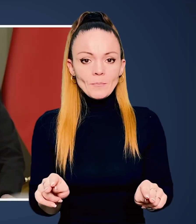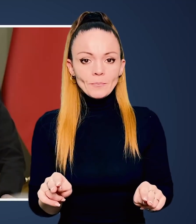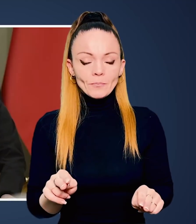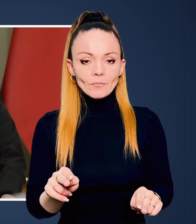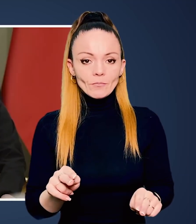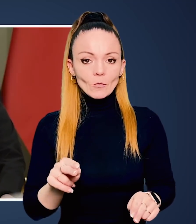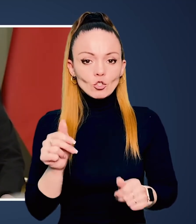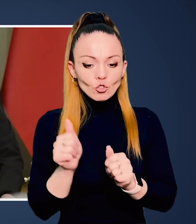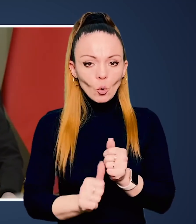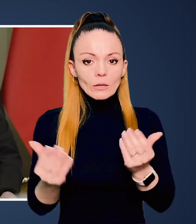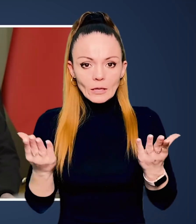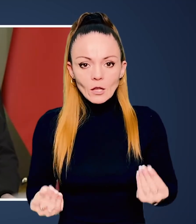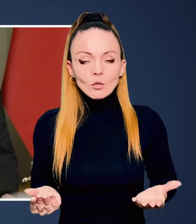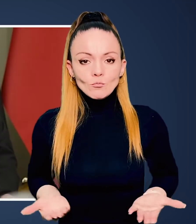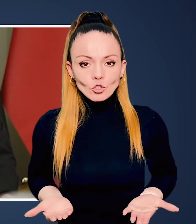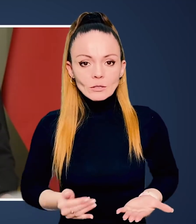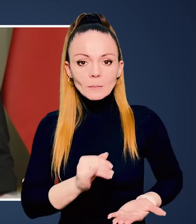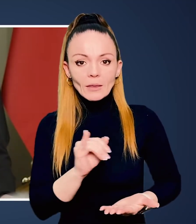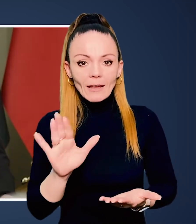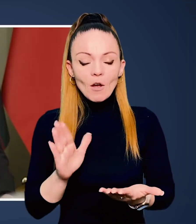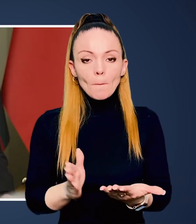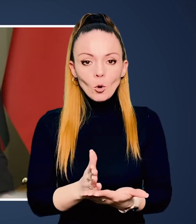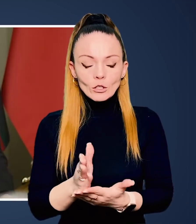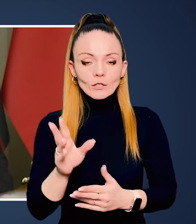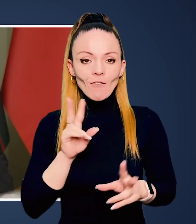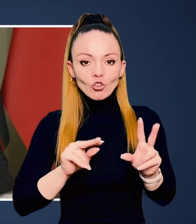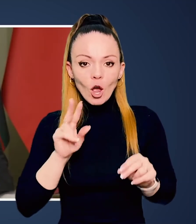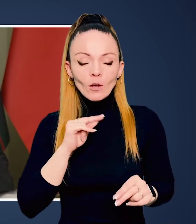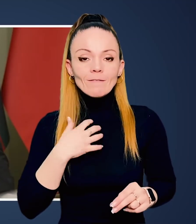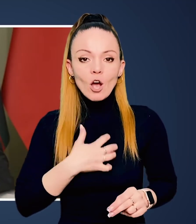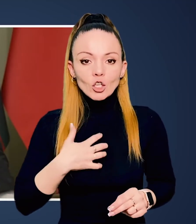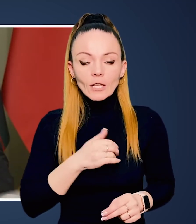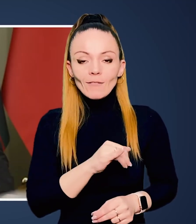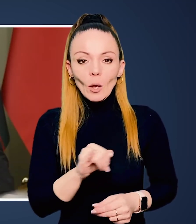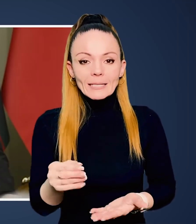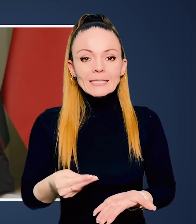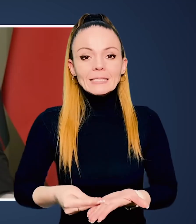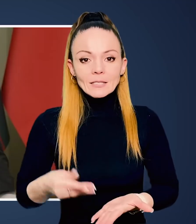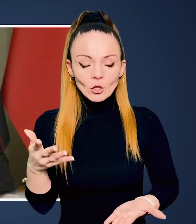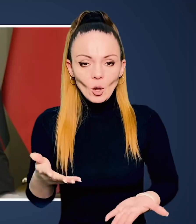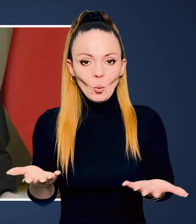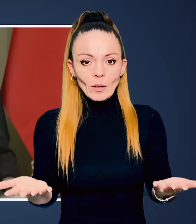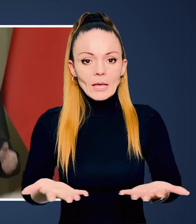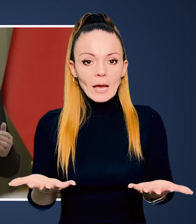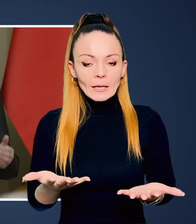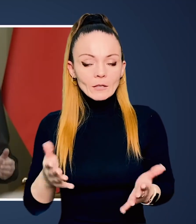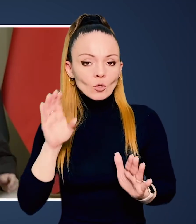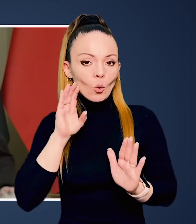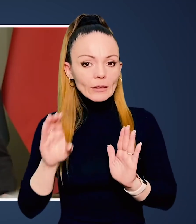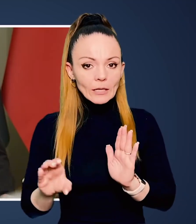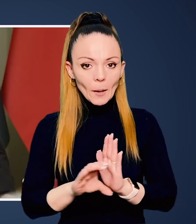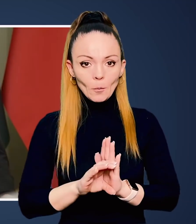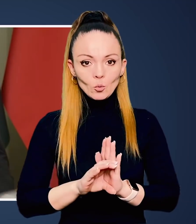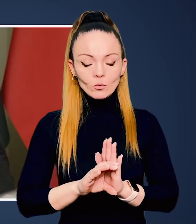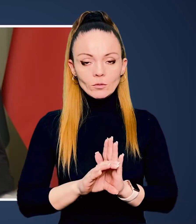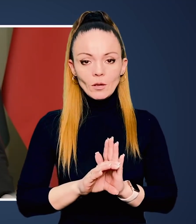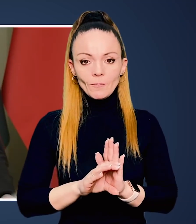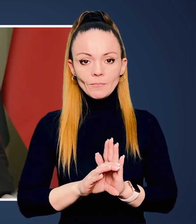чесність в пощоденному житті і в політиці вважають важливою і цінною, які